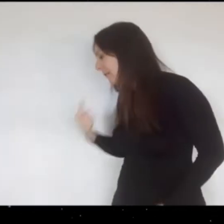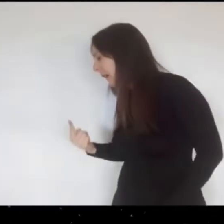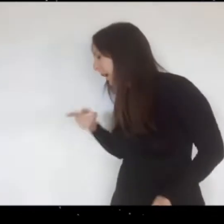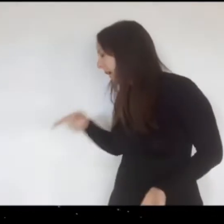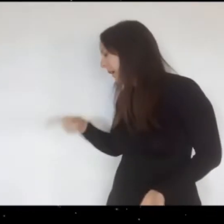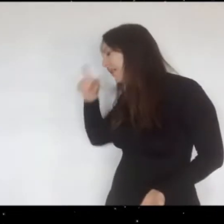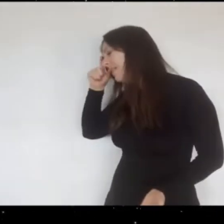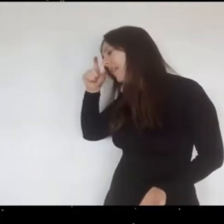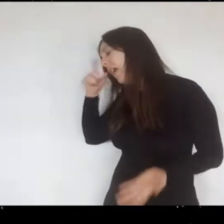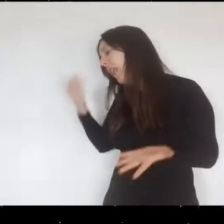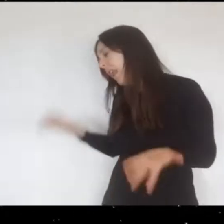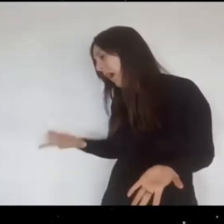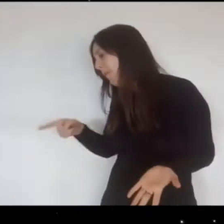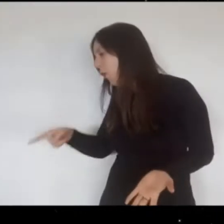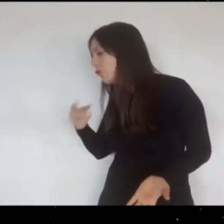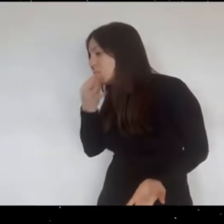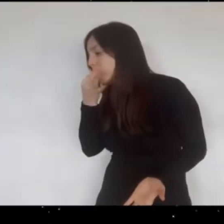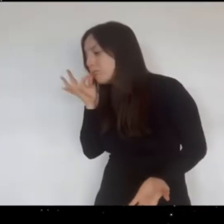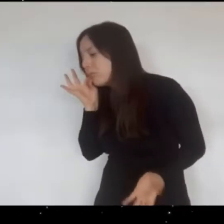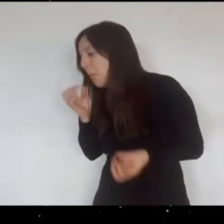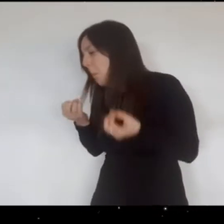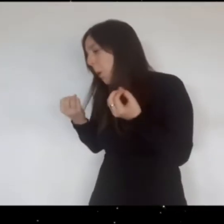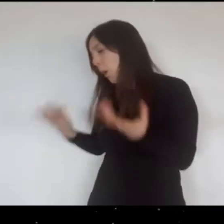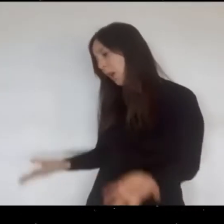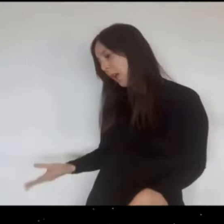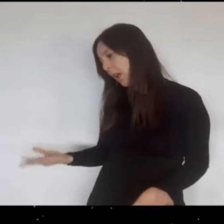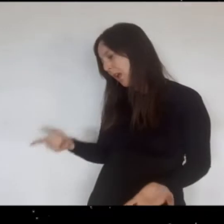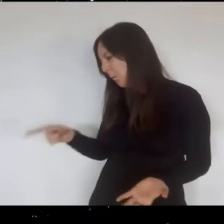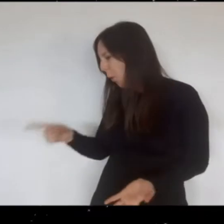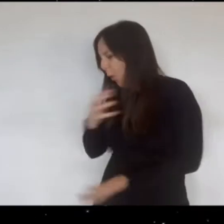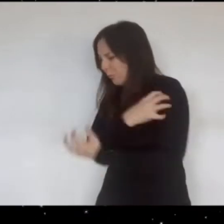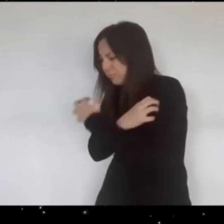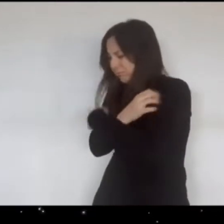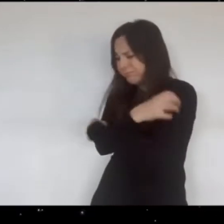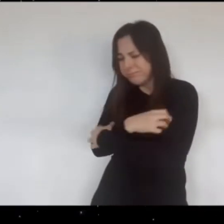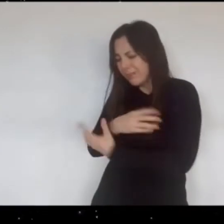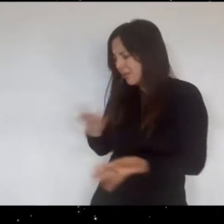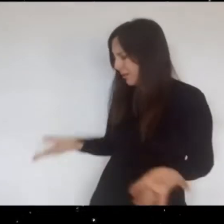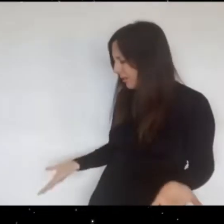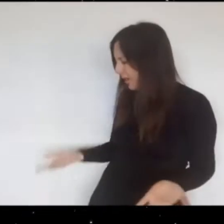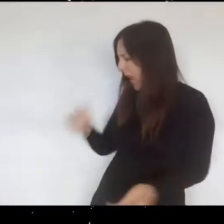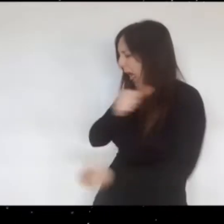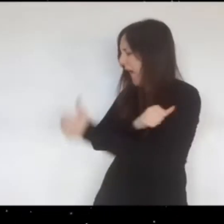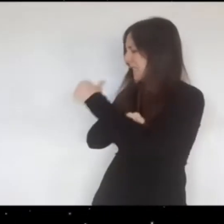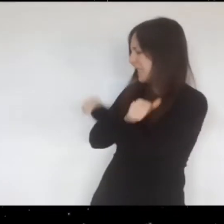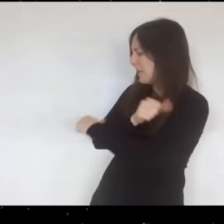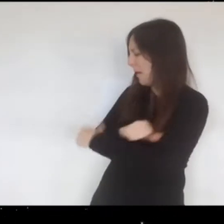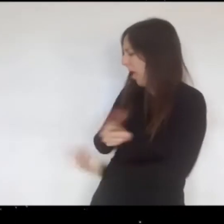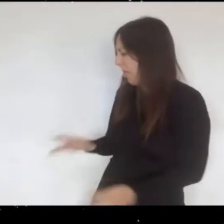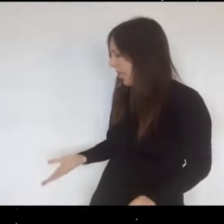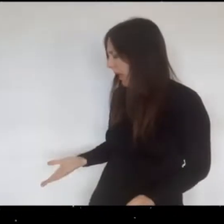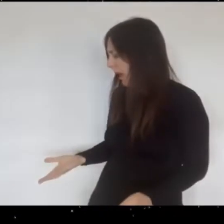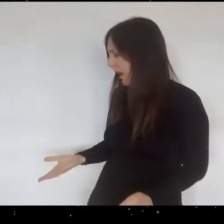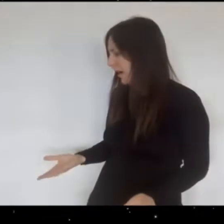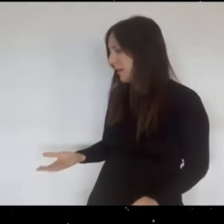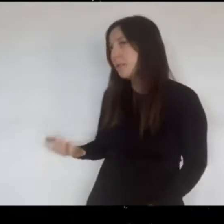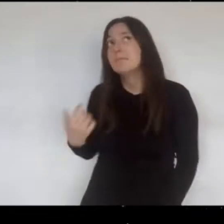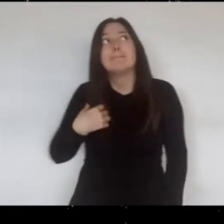Pero Estela, preciosa ¿Por qué no has dicho nada? Te dejo llena de marcas